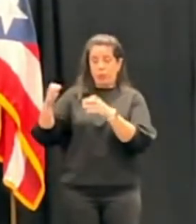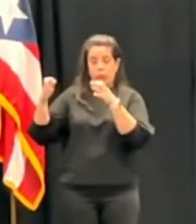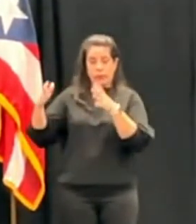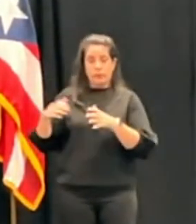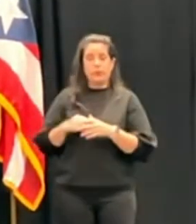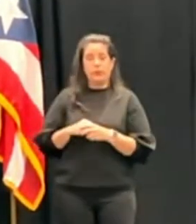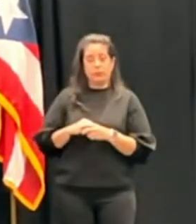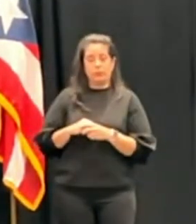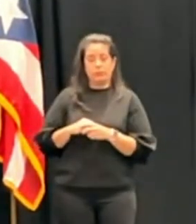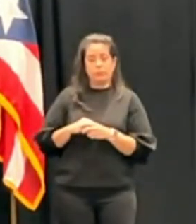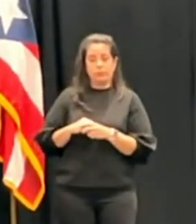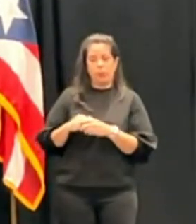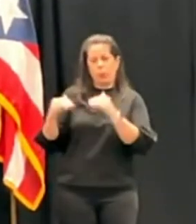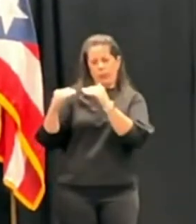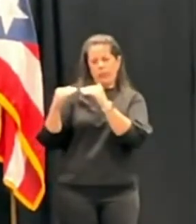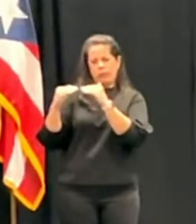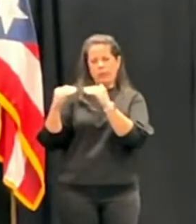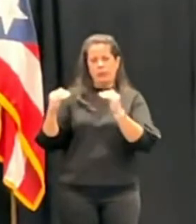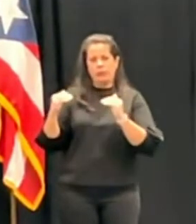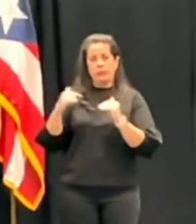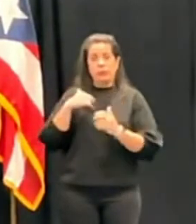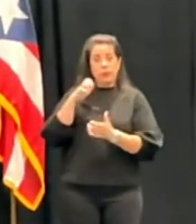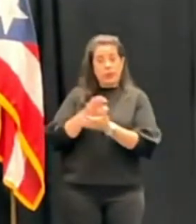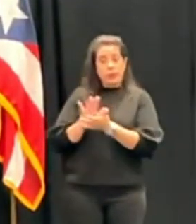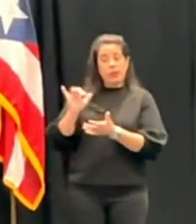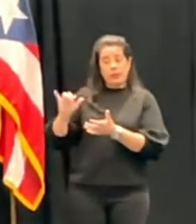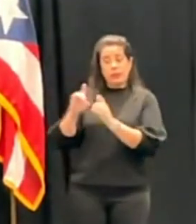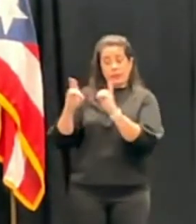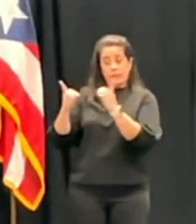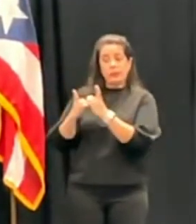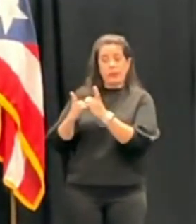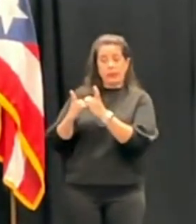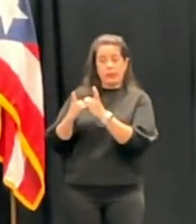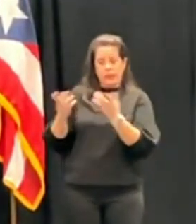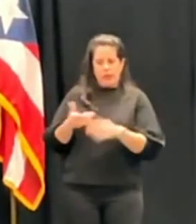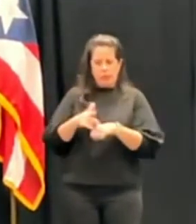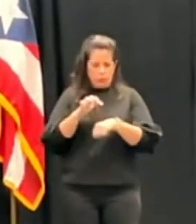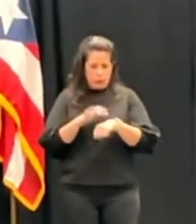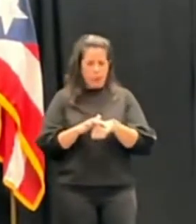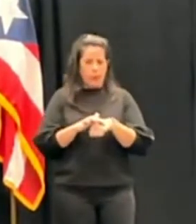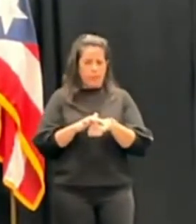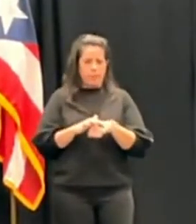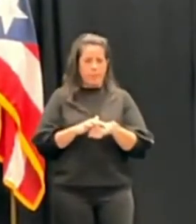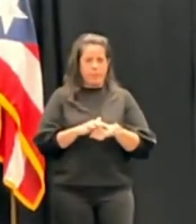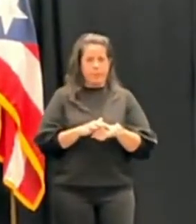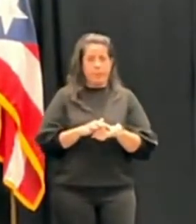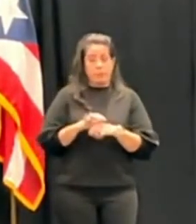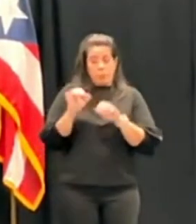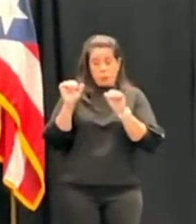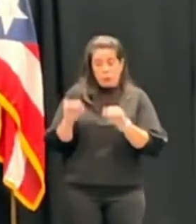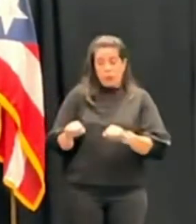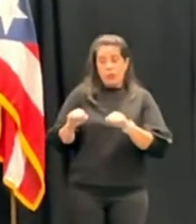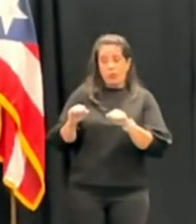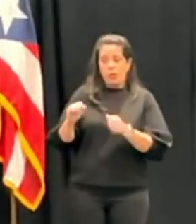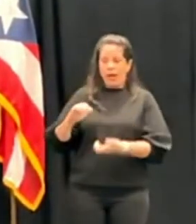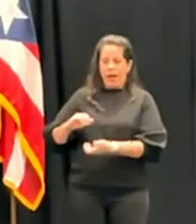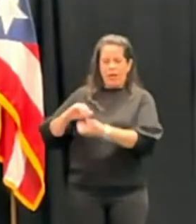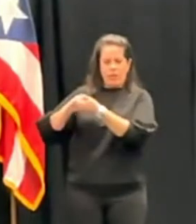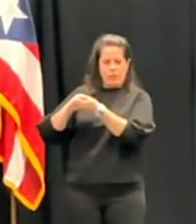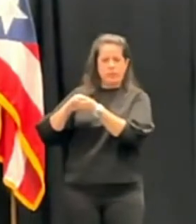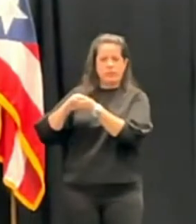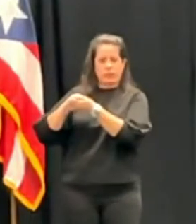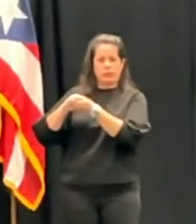y yo creo que el Departamento de Justicia de Puerto Rico podemos hacer unas alianzas